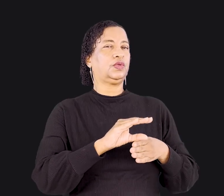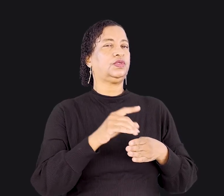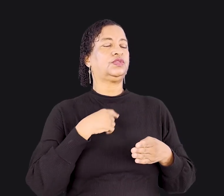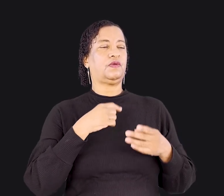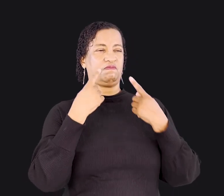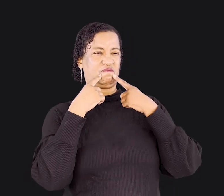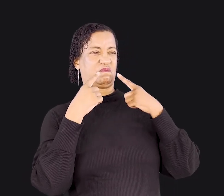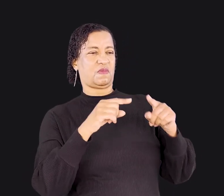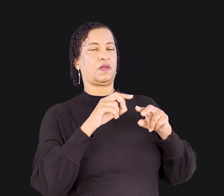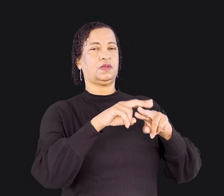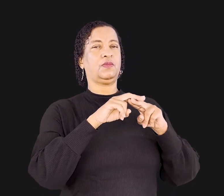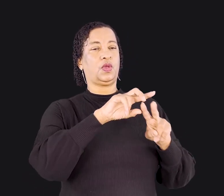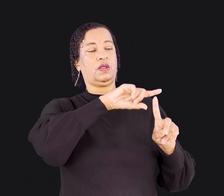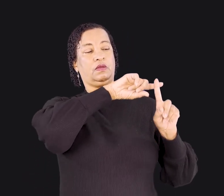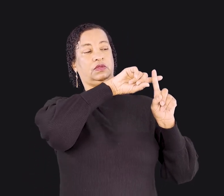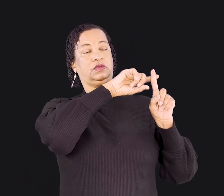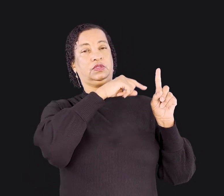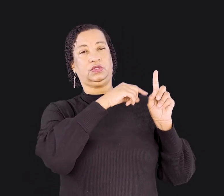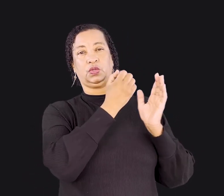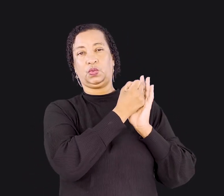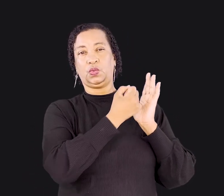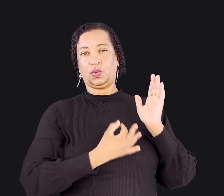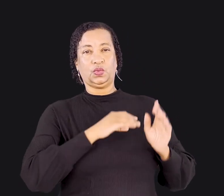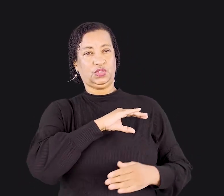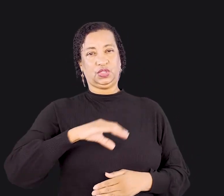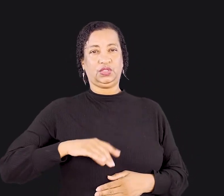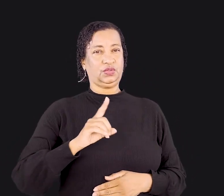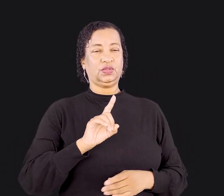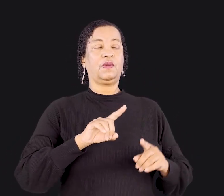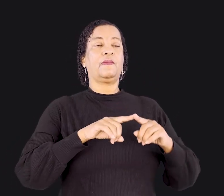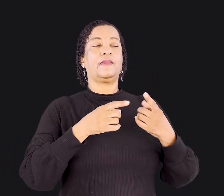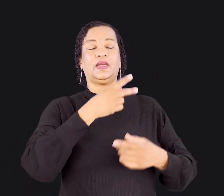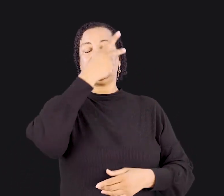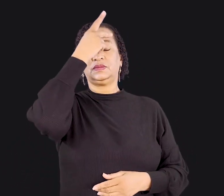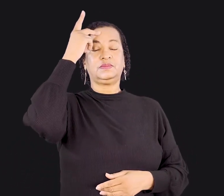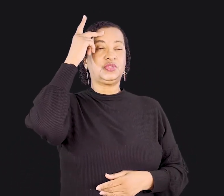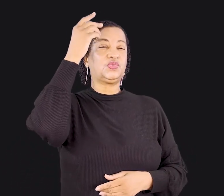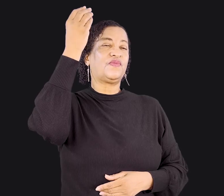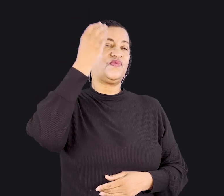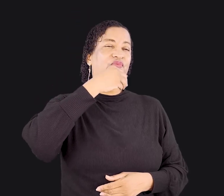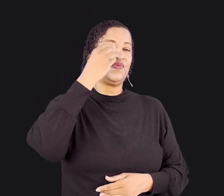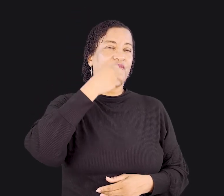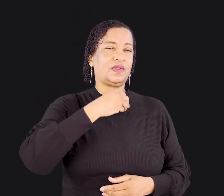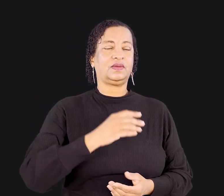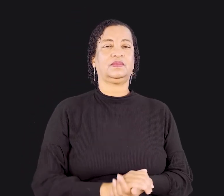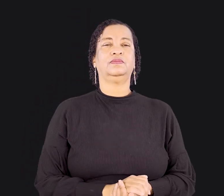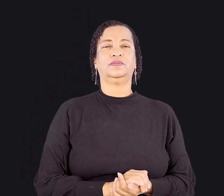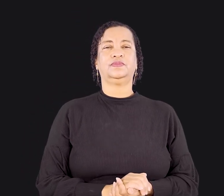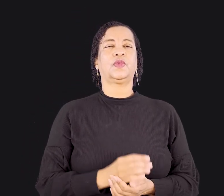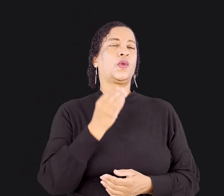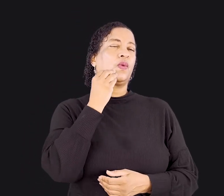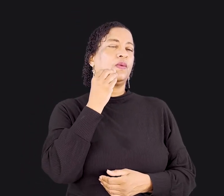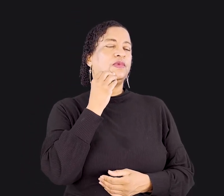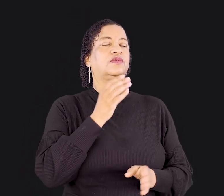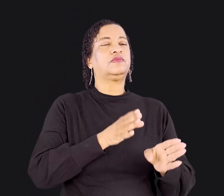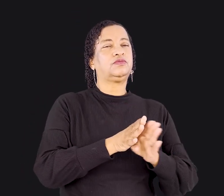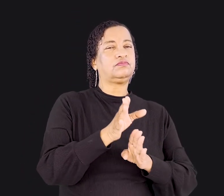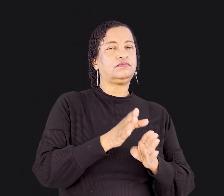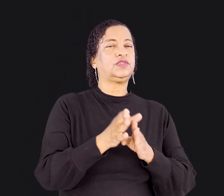por causa da cruz de Cristo, mas uma ofensa ao irmão mais fraco. Observando os conselhos e princípios que Paulo